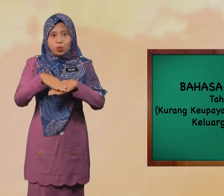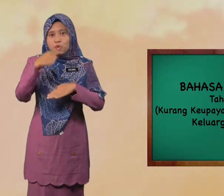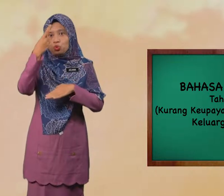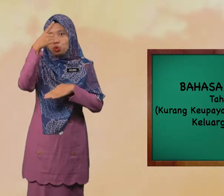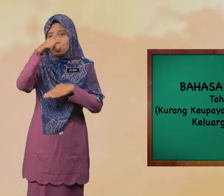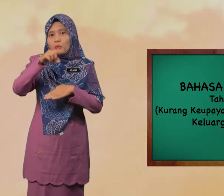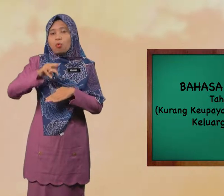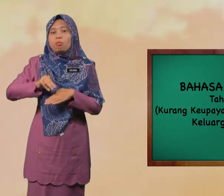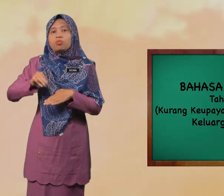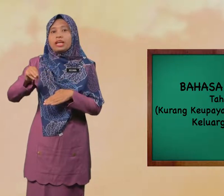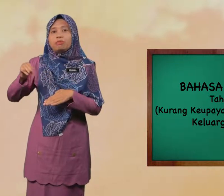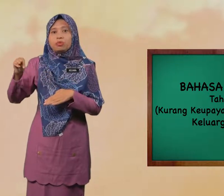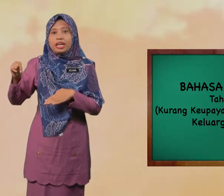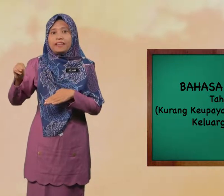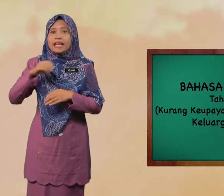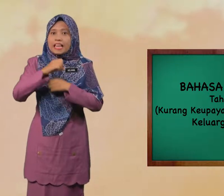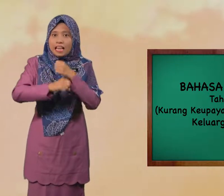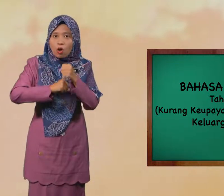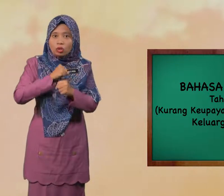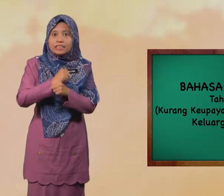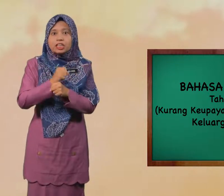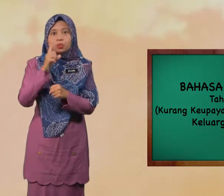untuk murid-murid tahun 1